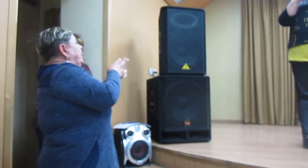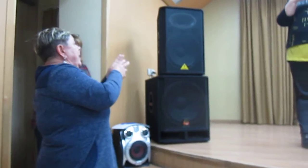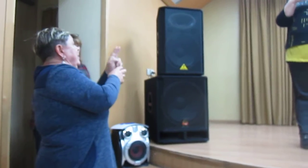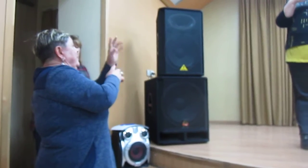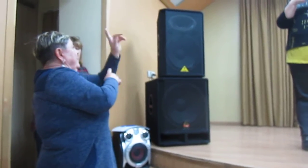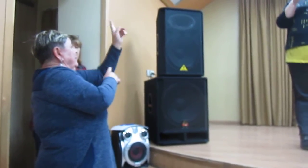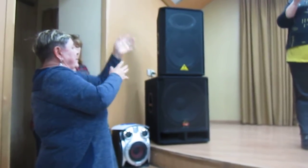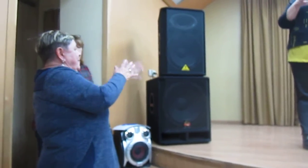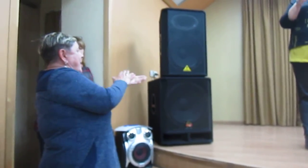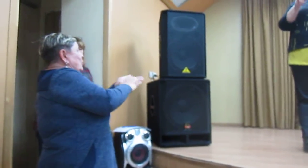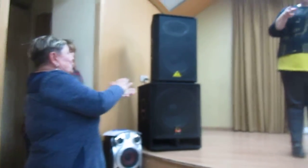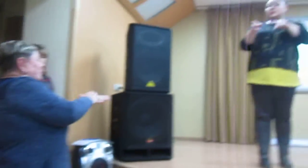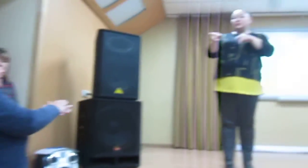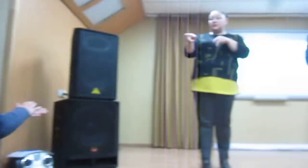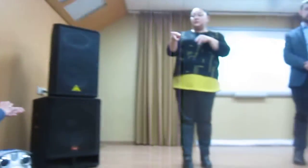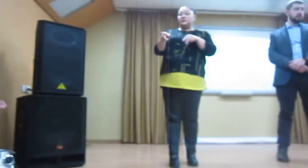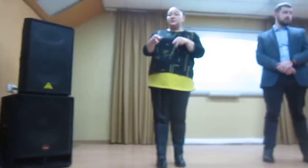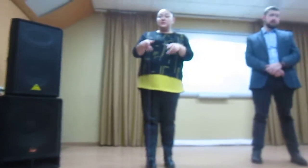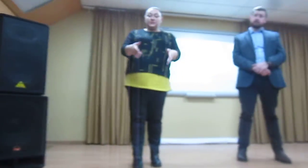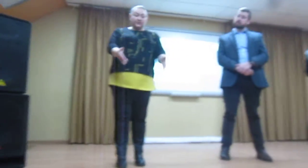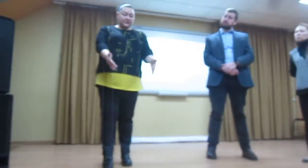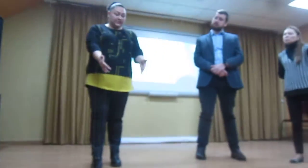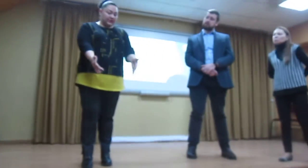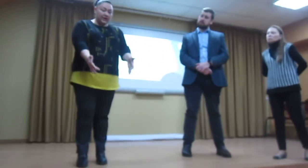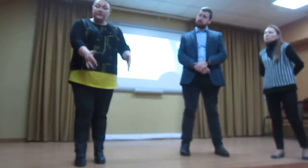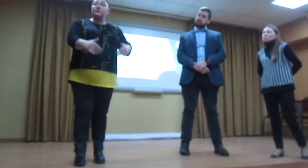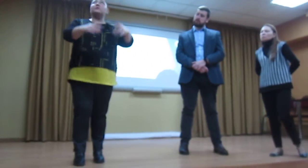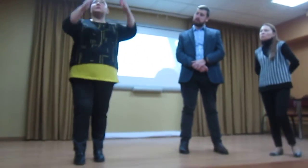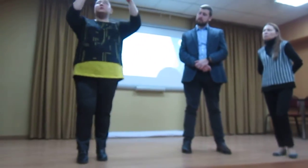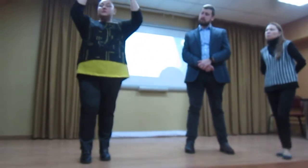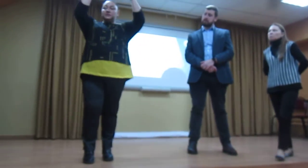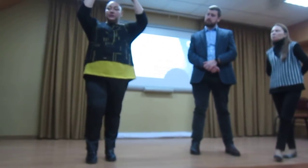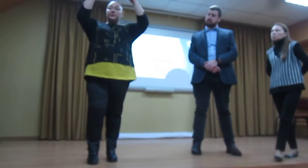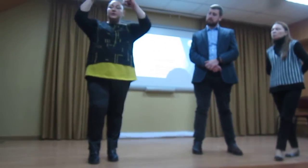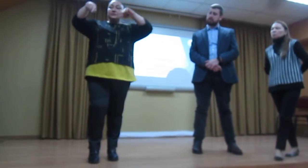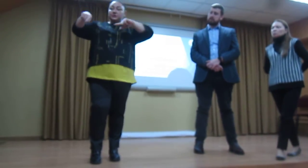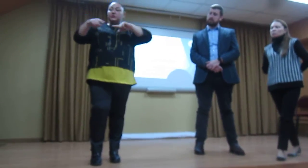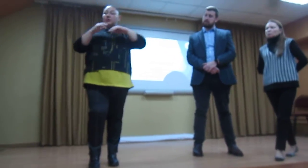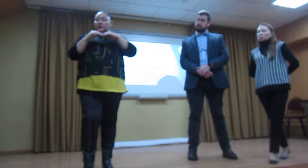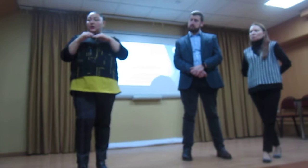Затопили на кухне, где раковина, вот, затопили, значит, ага.